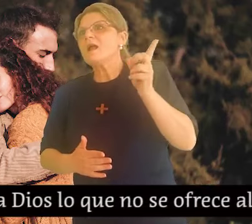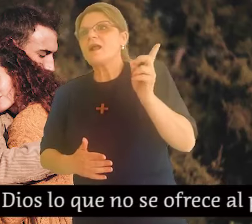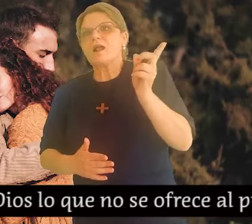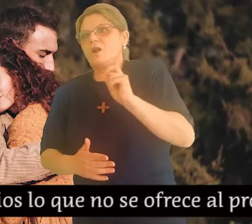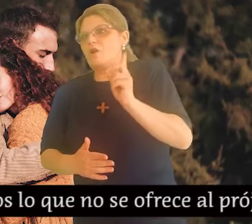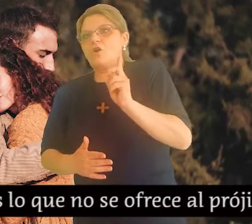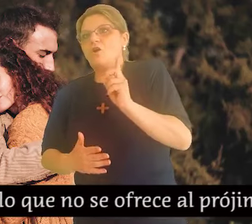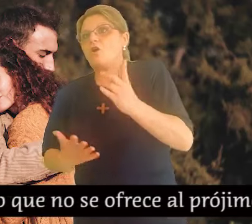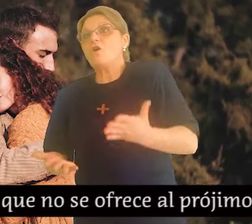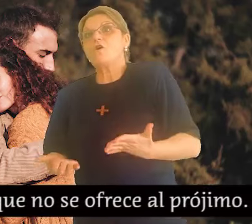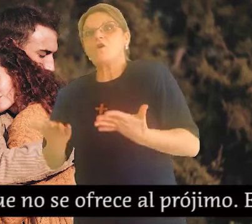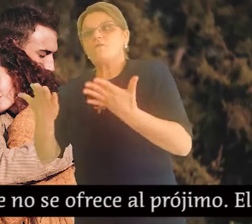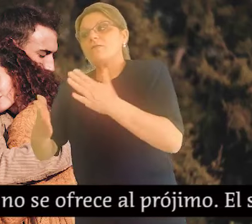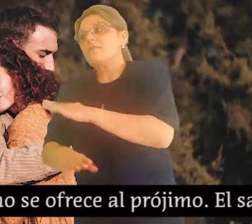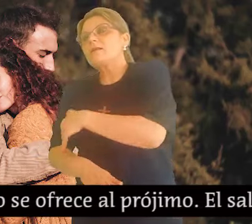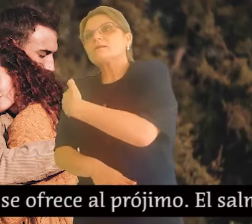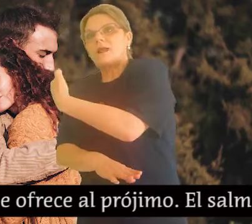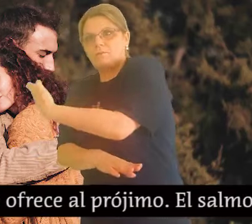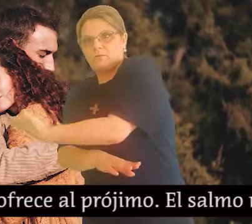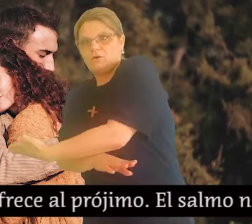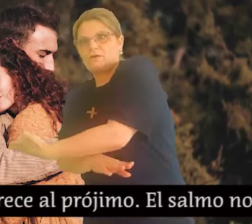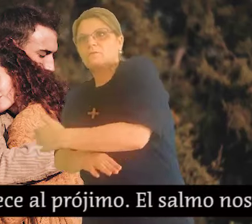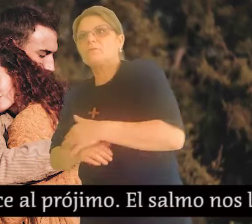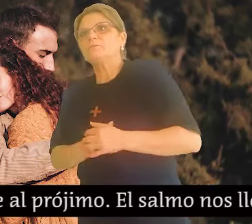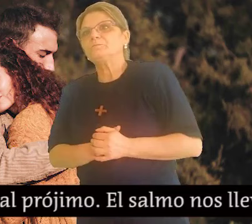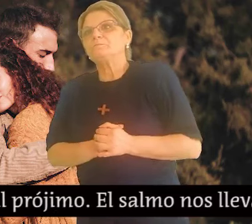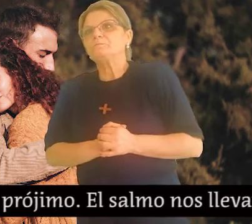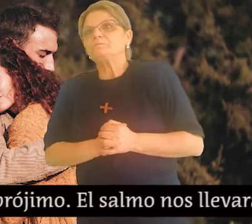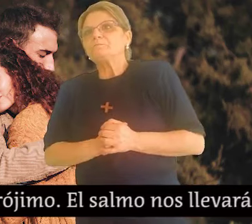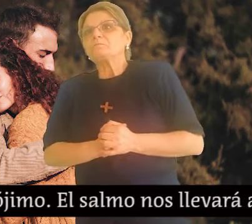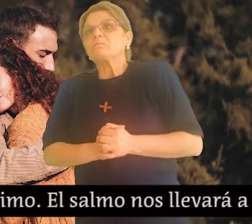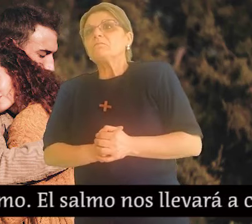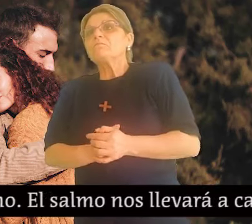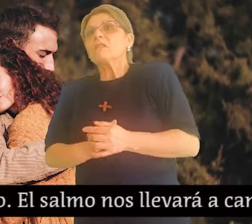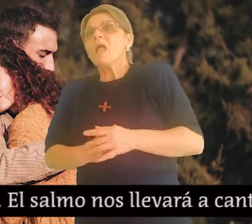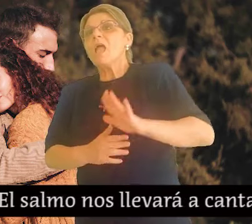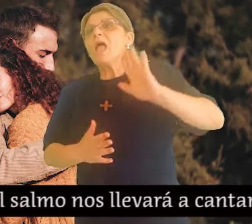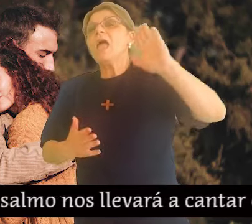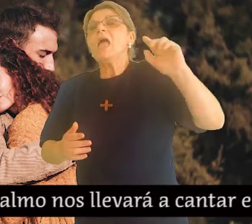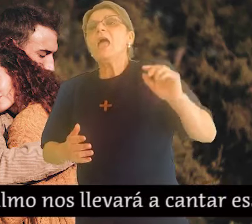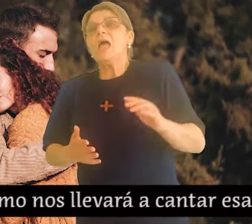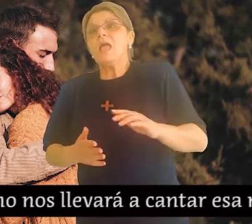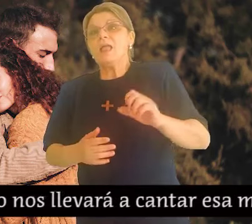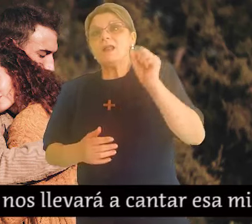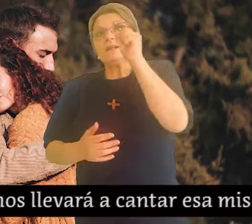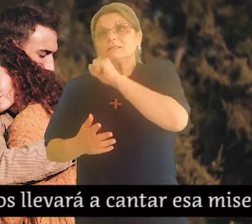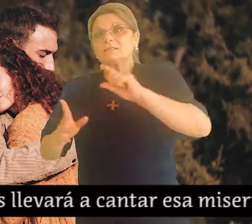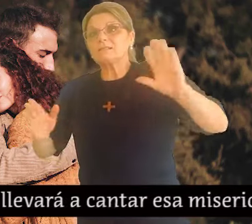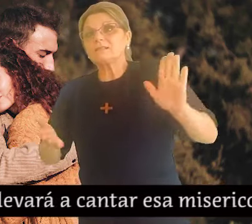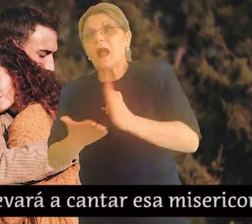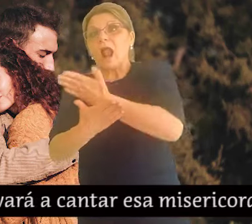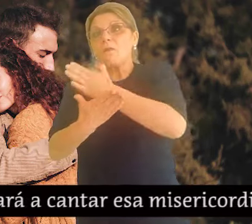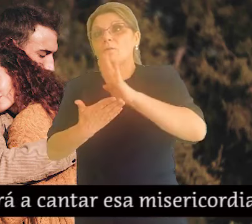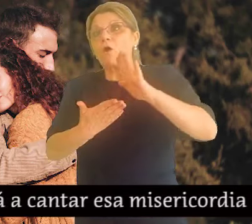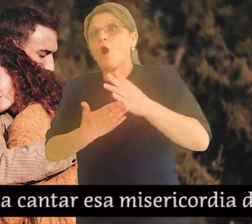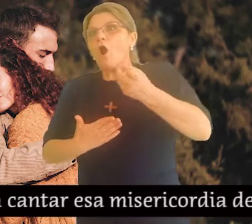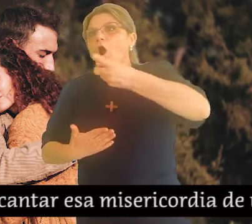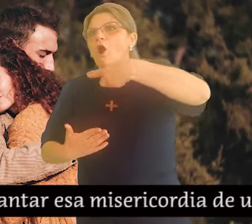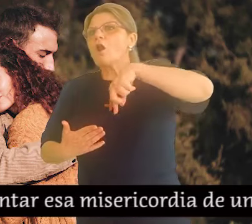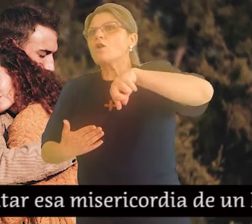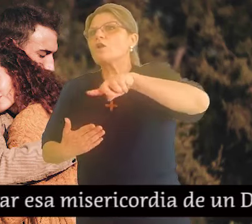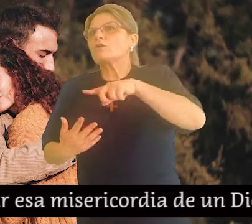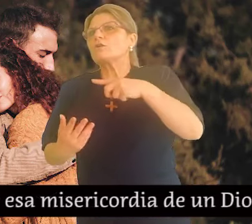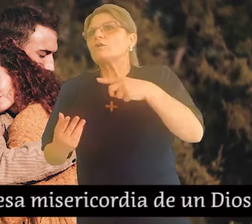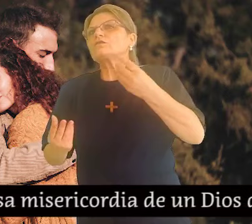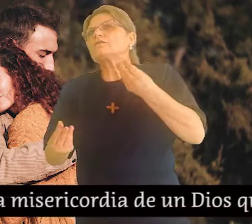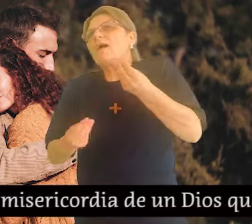lo que no se ofrece al prójimo. El Salmo nos llevará a cantar esa misericordia de un Dios que